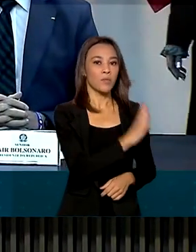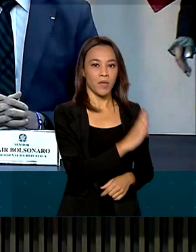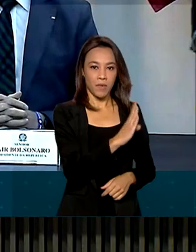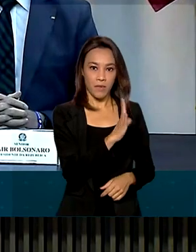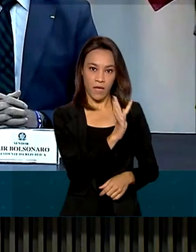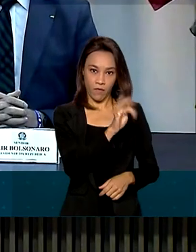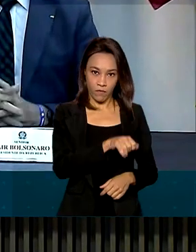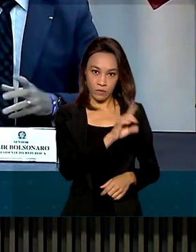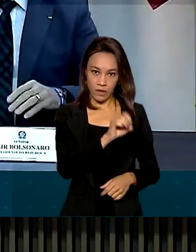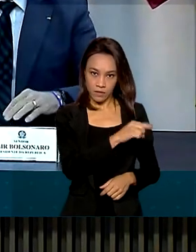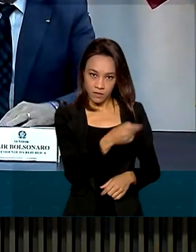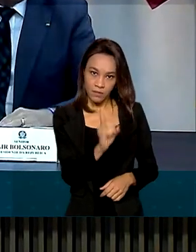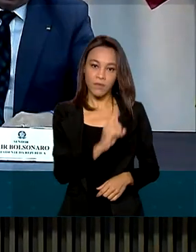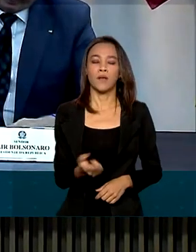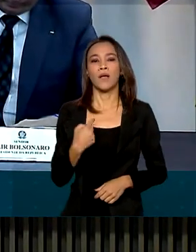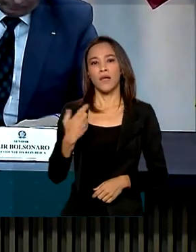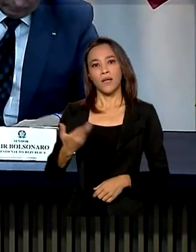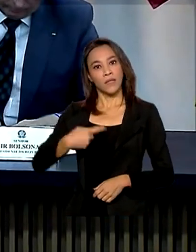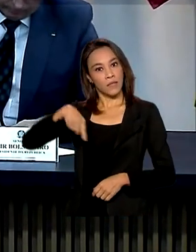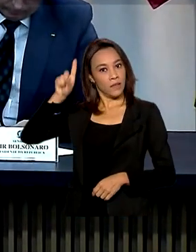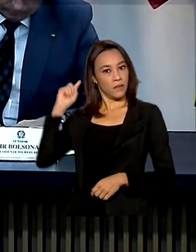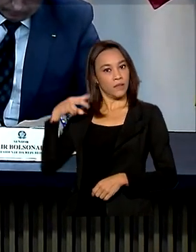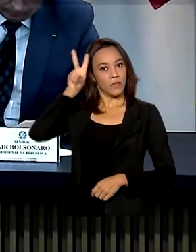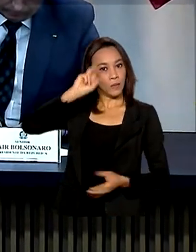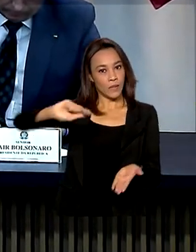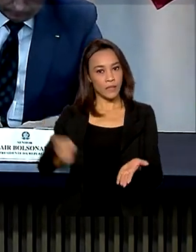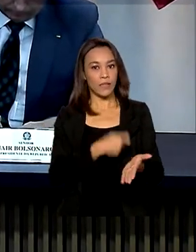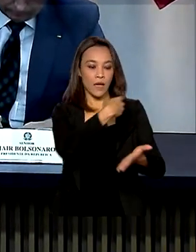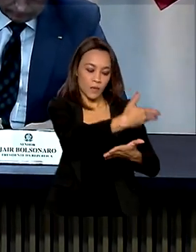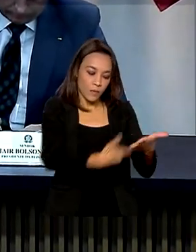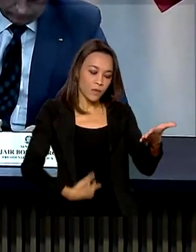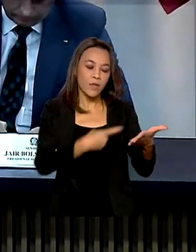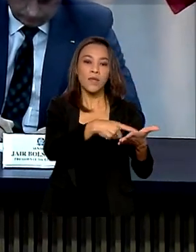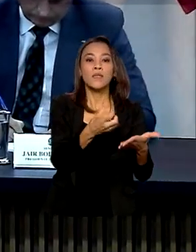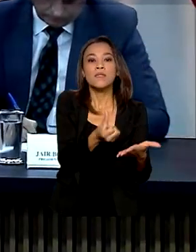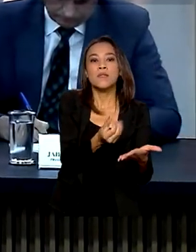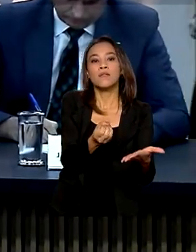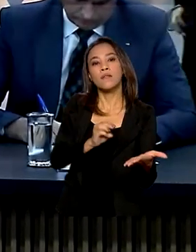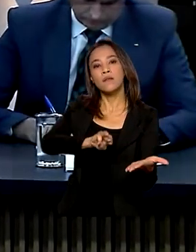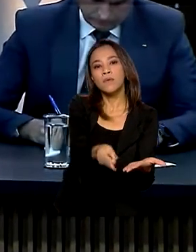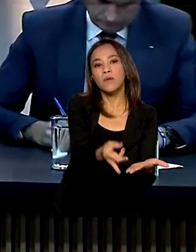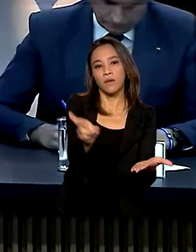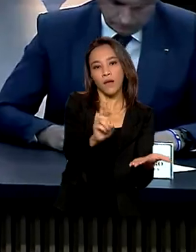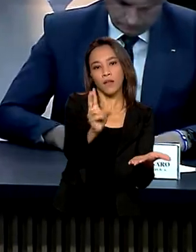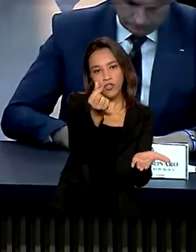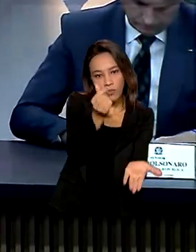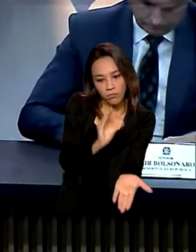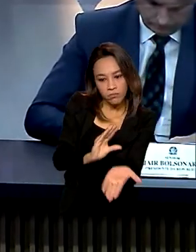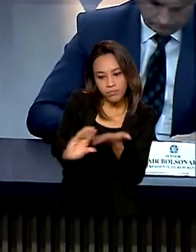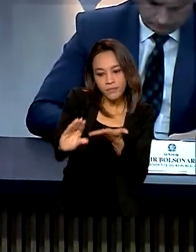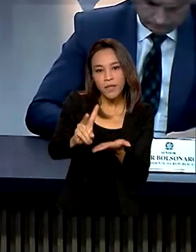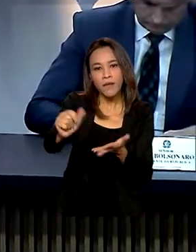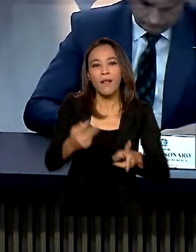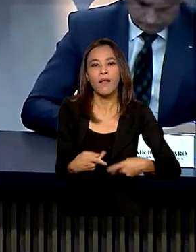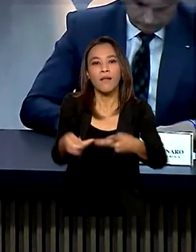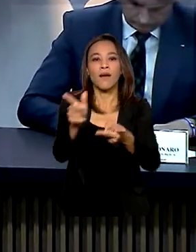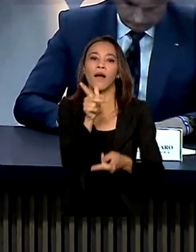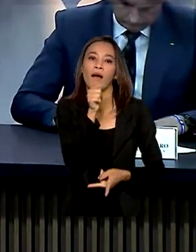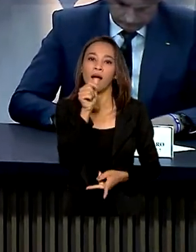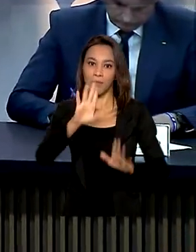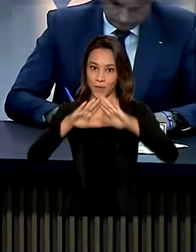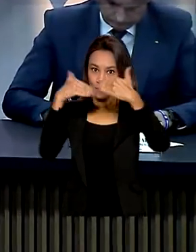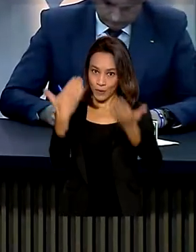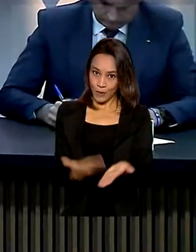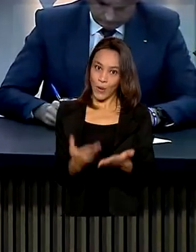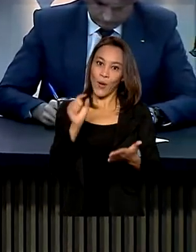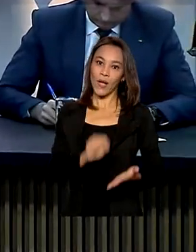assinado nesta segunda-feira, serão investidos 60 milhões de reais no novo programa, que vai levar água potável às escolas